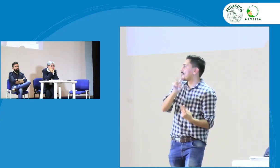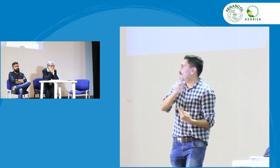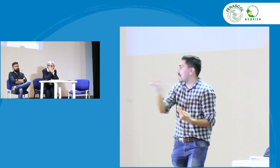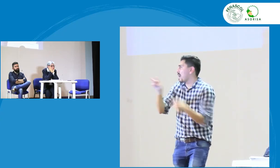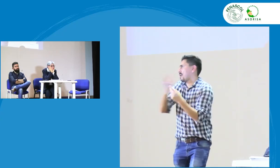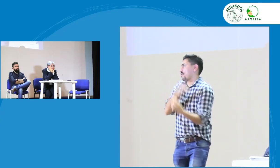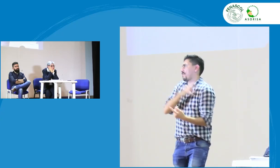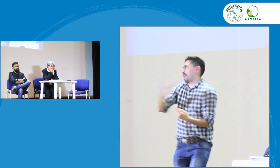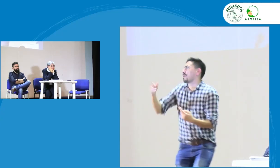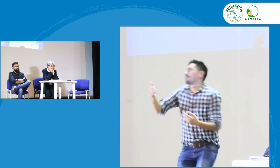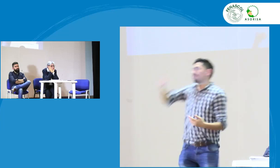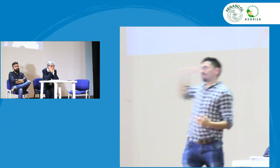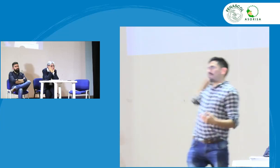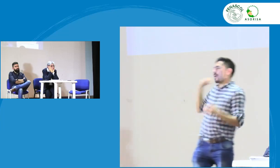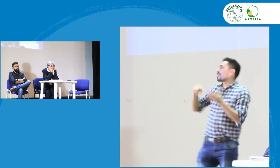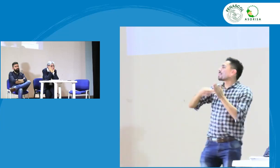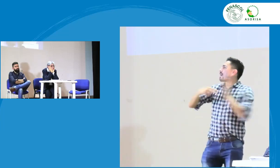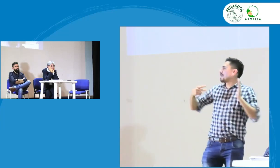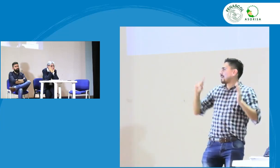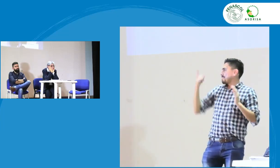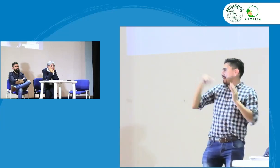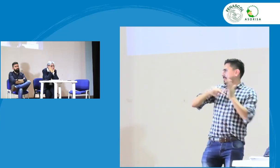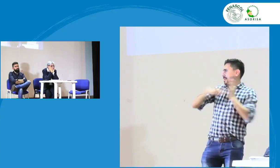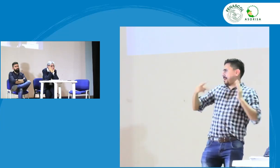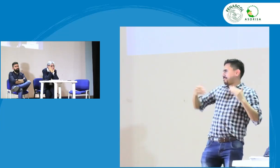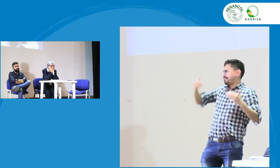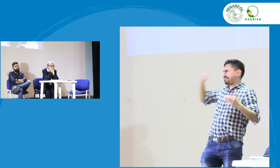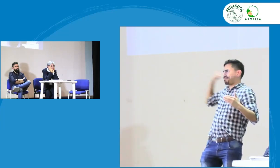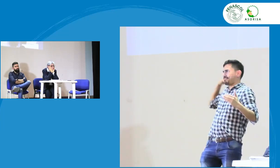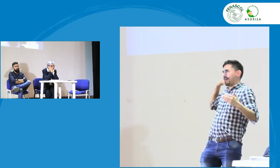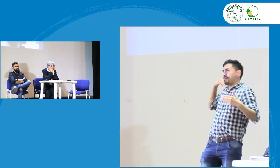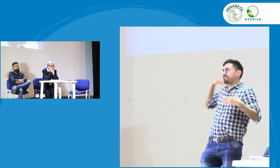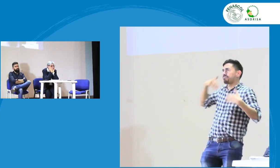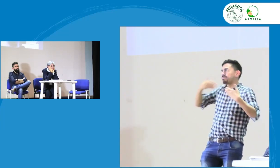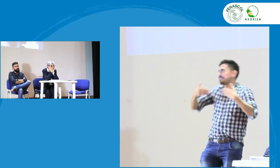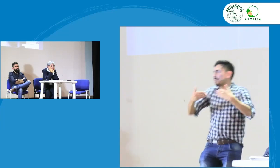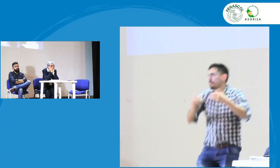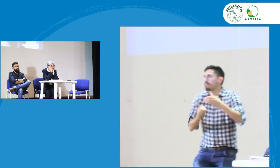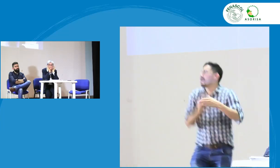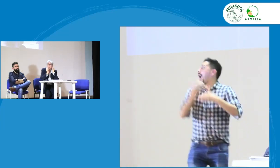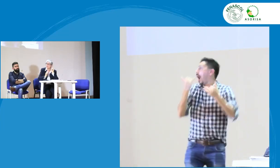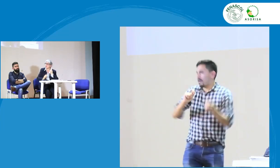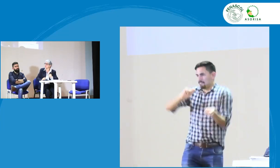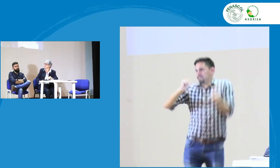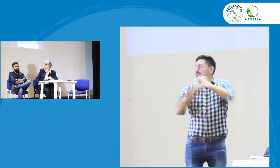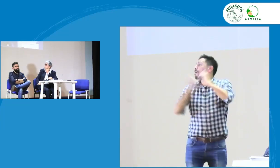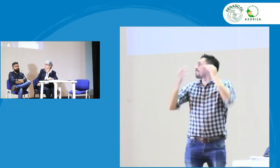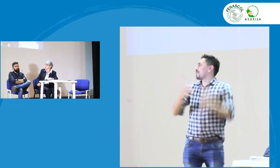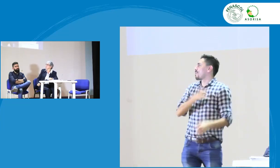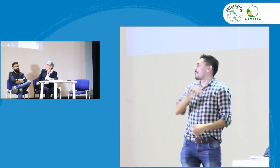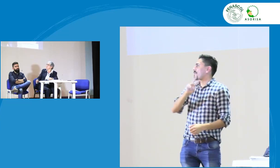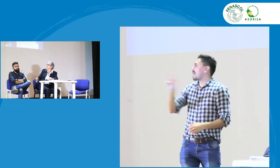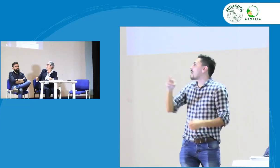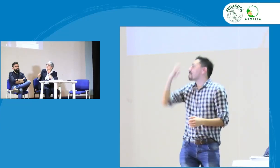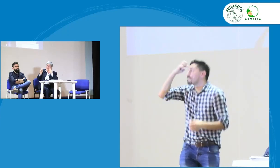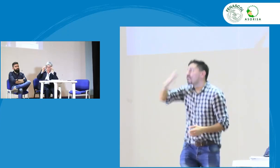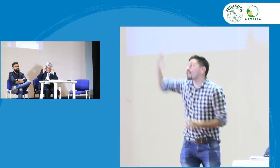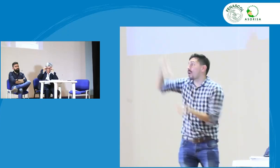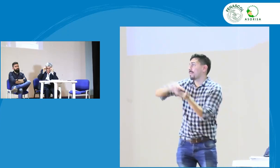intérpretes de la Universidad del Valle también, anteriormente era una tecnología y pues ahora ya tenemos tal como